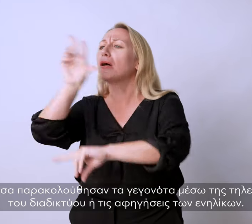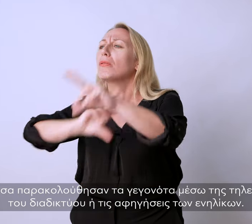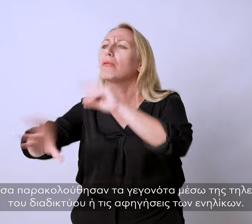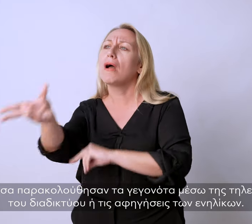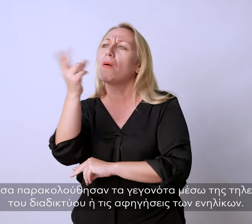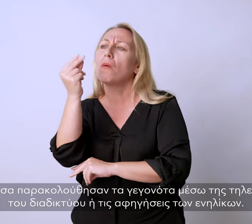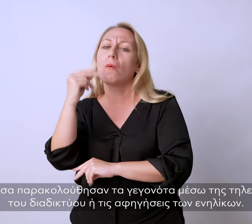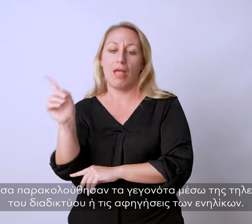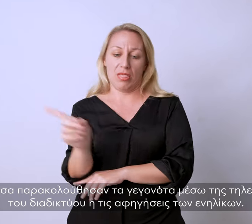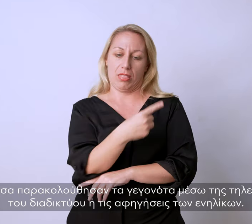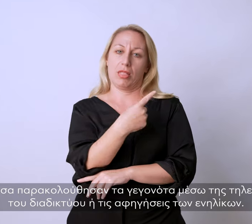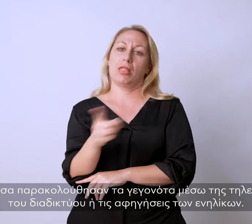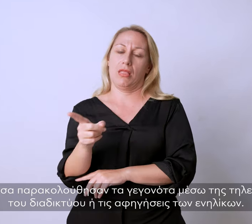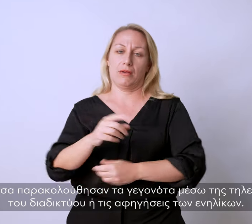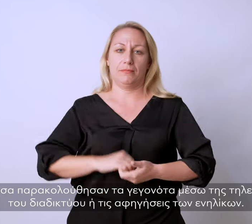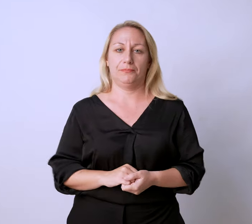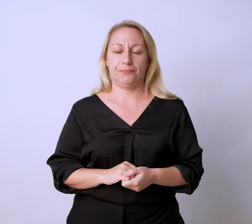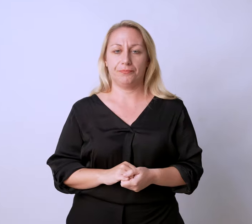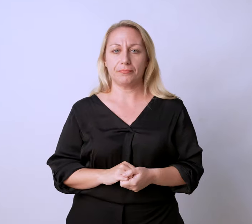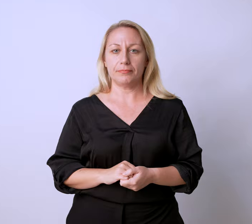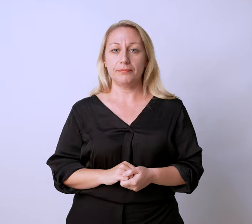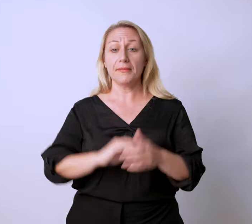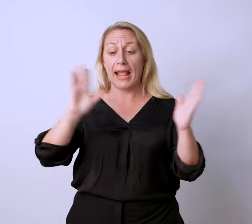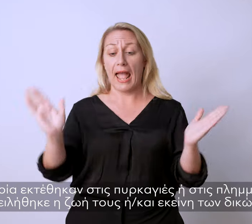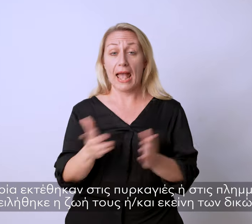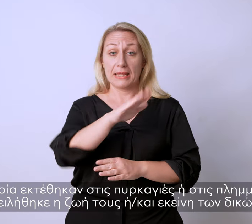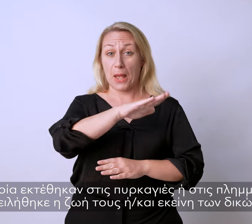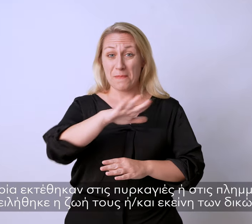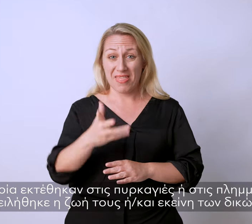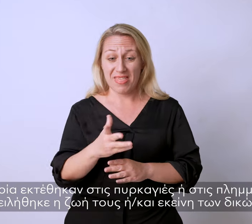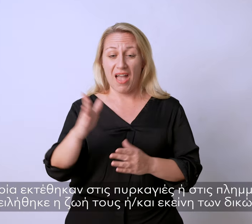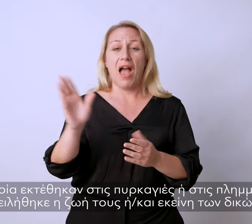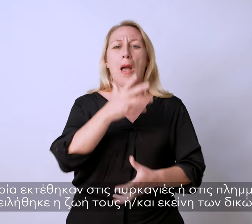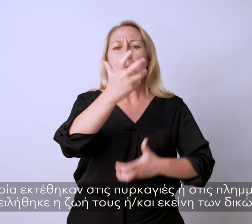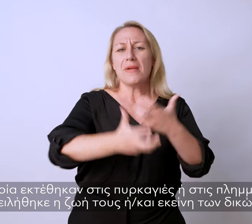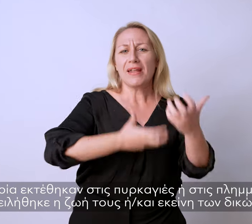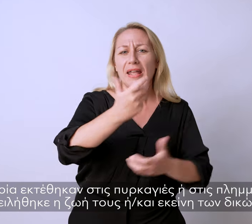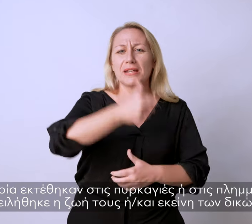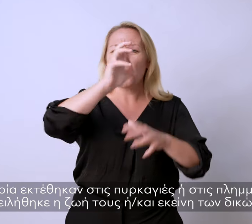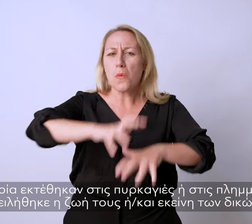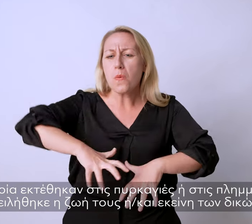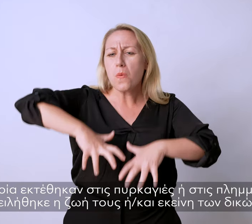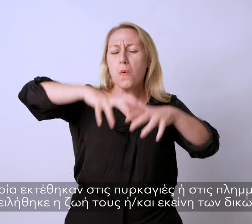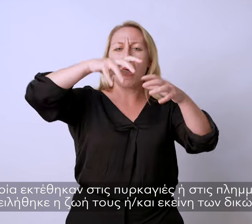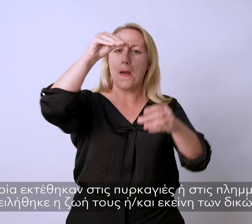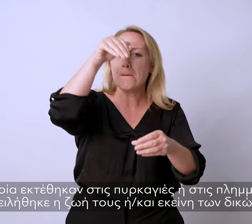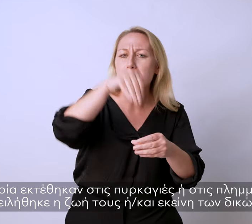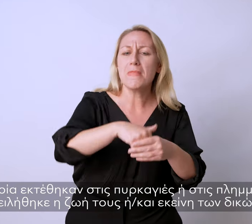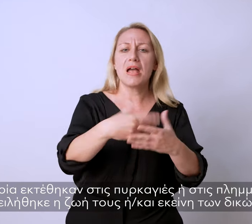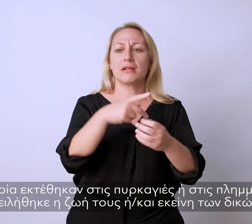της αφηγήσης των ενηλίκων. Τα παιδιά τα οποία εκτέθηκαν στις πυρκαγιές ή στις πλημμύρες και νιώσαν ότι απειλήθηκε